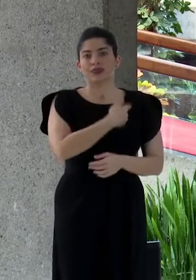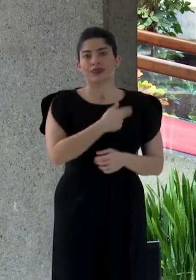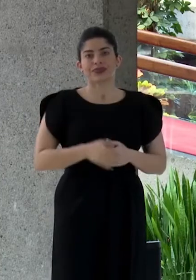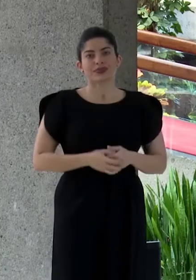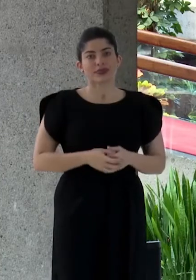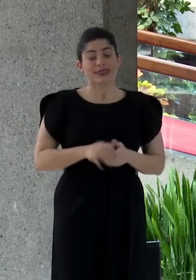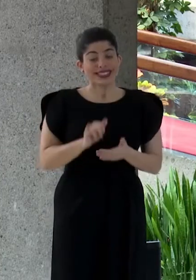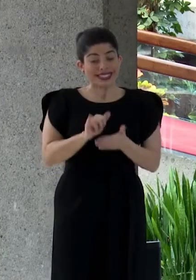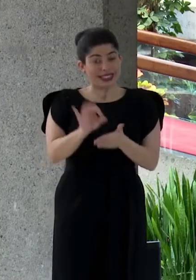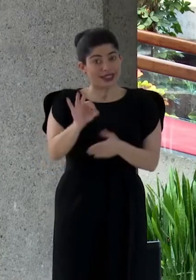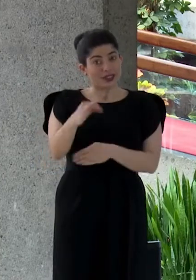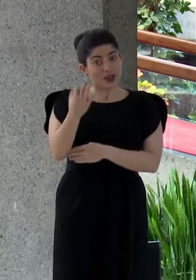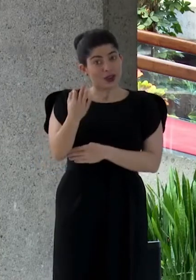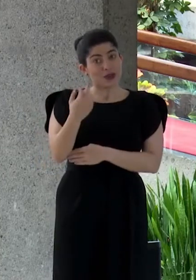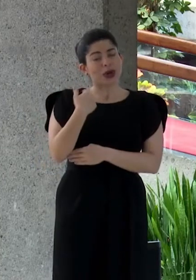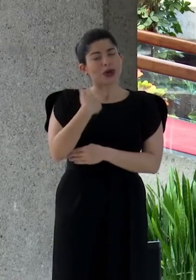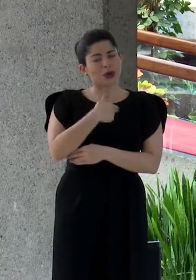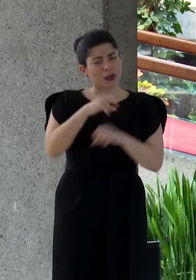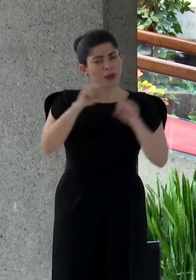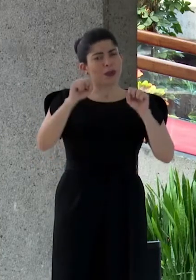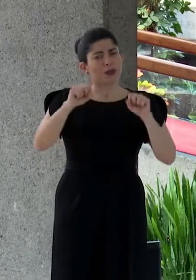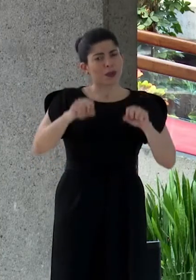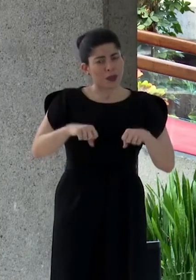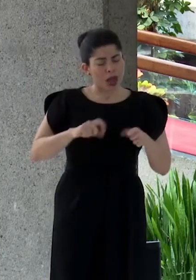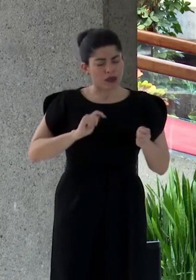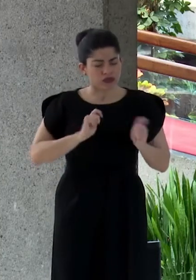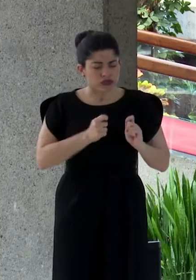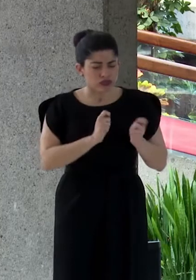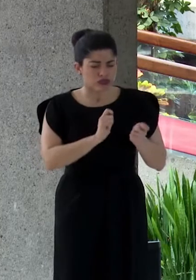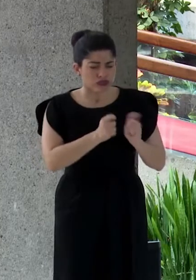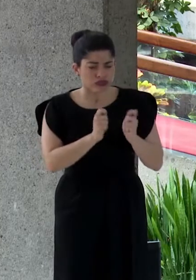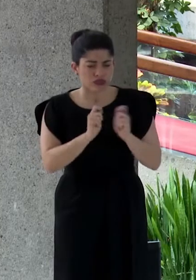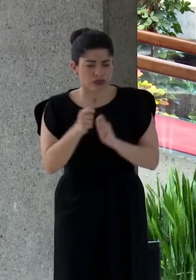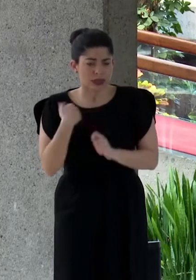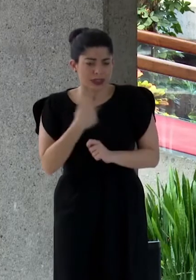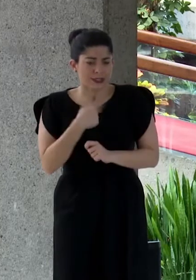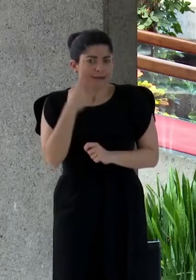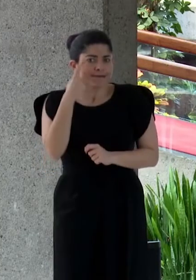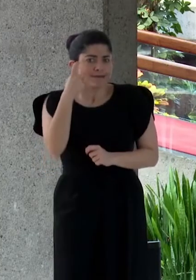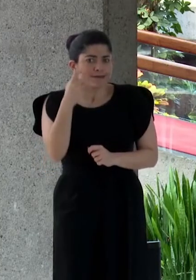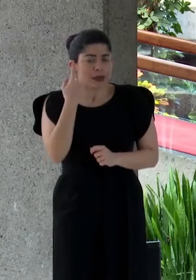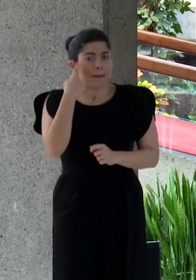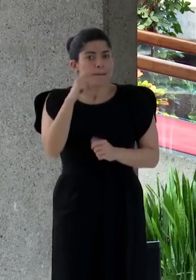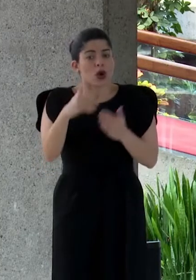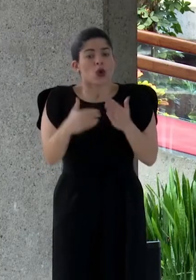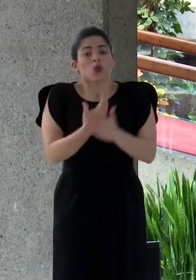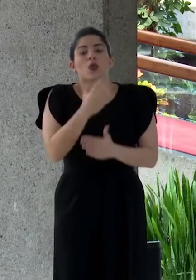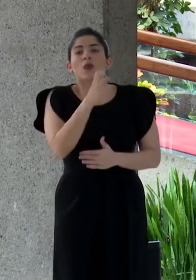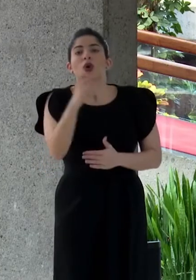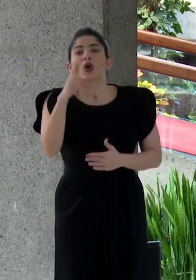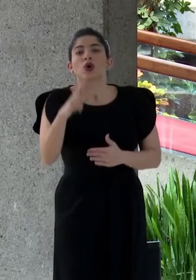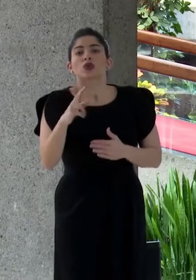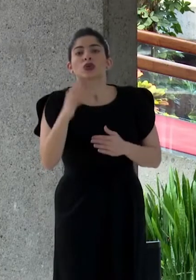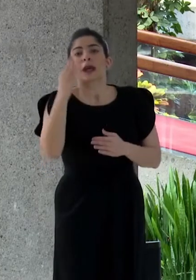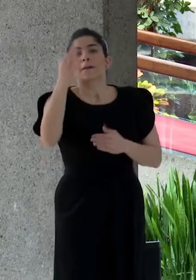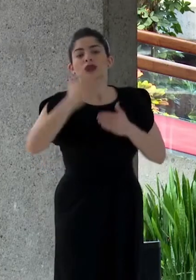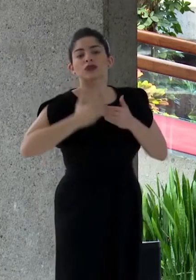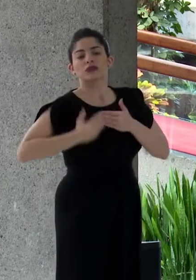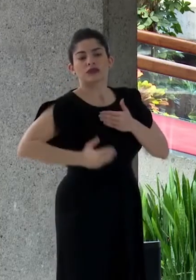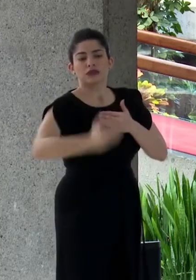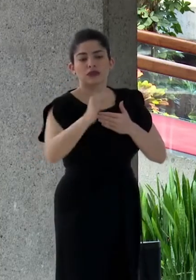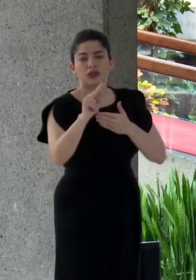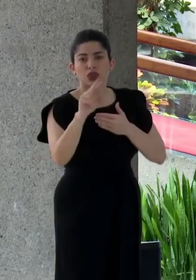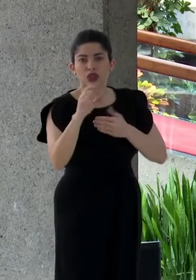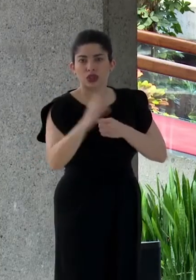De este modo, podremos hacer las transformaciones a las que aspiramos entrar en la nueva Costa Rica de los próximos 200